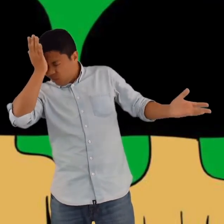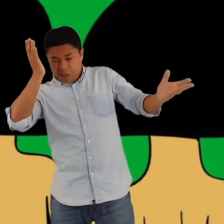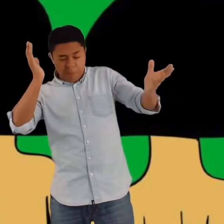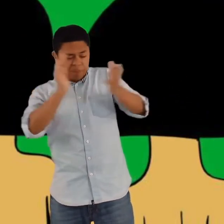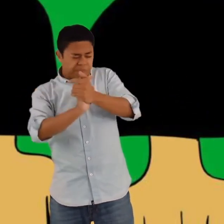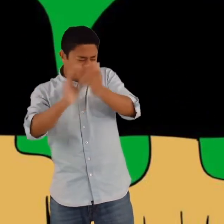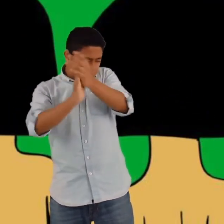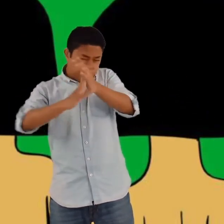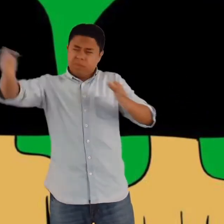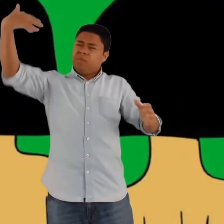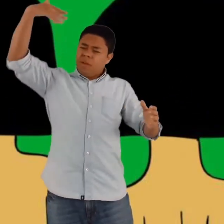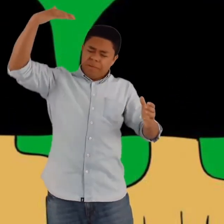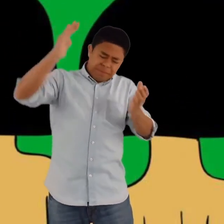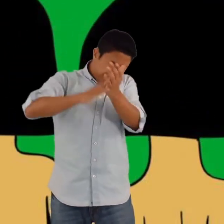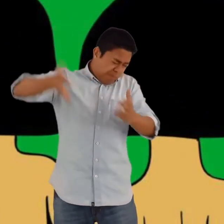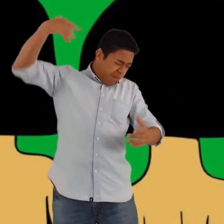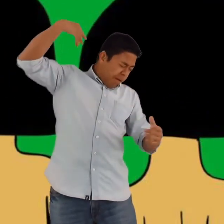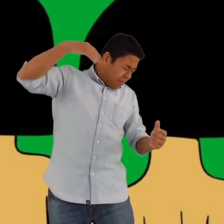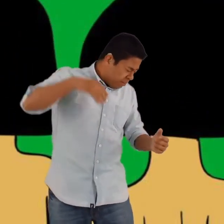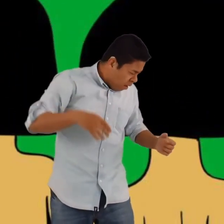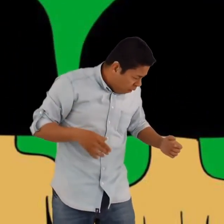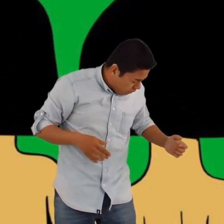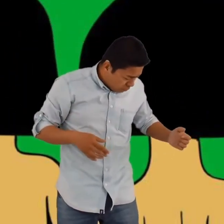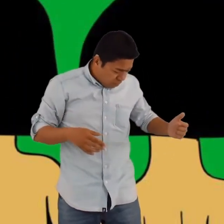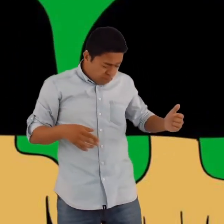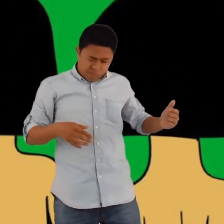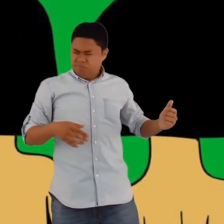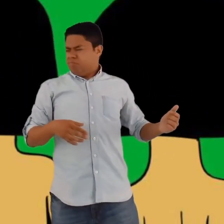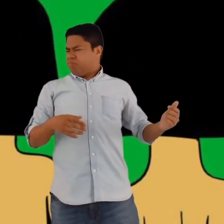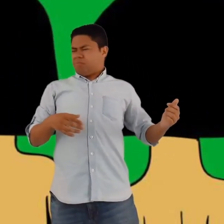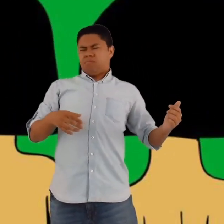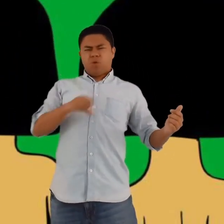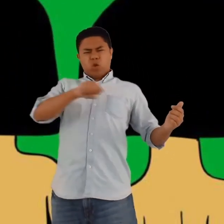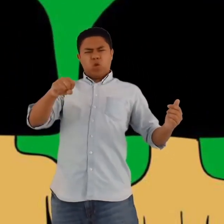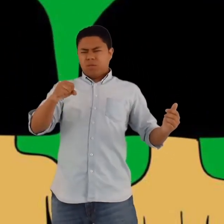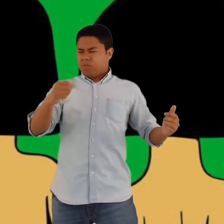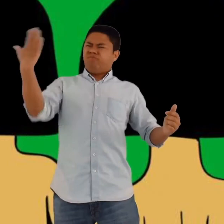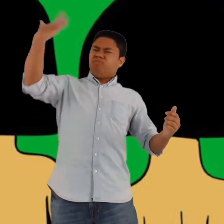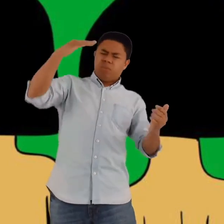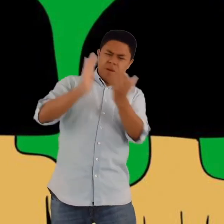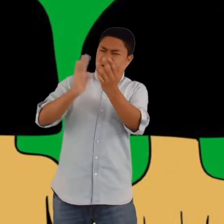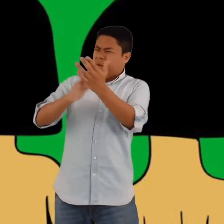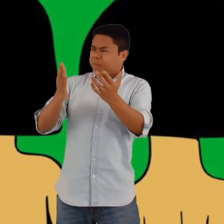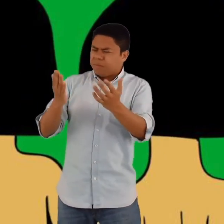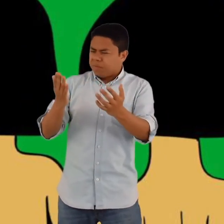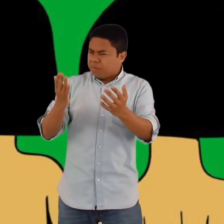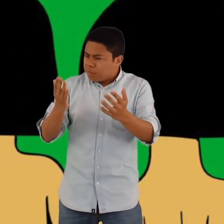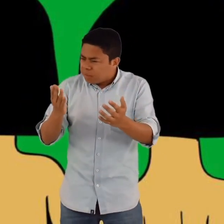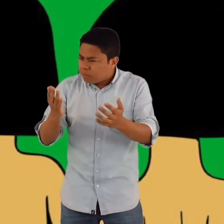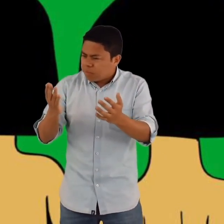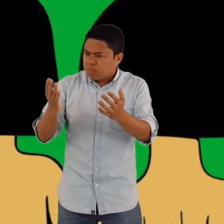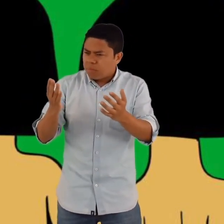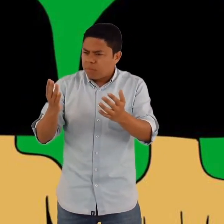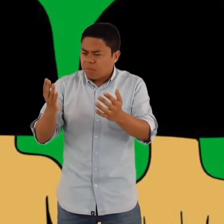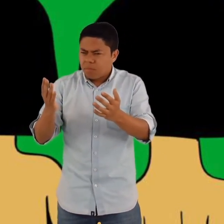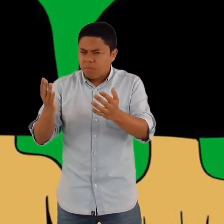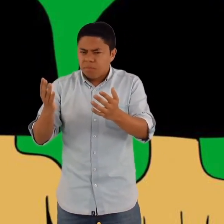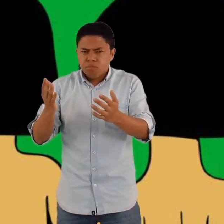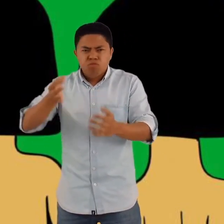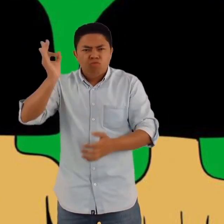Pero se sorprendió, pues nadie respondía. Tenían por costumbre que cuando despertaban después de una noche de